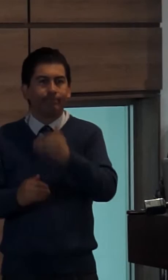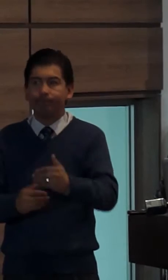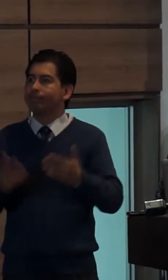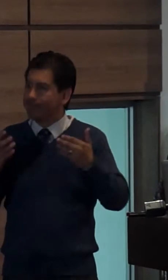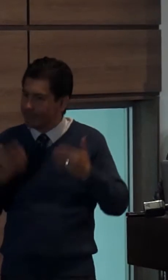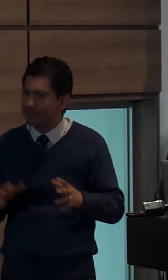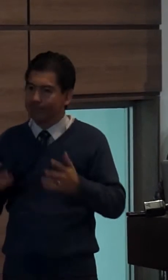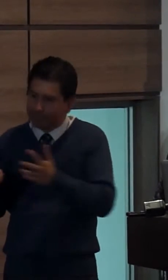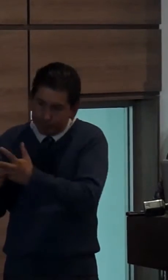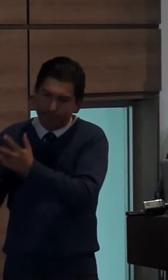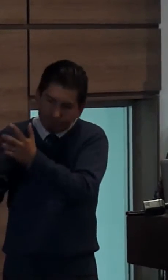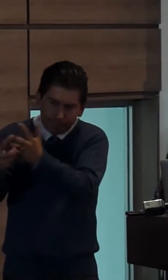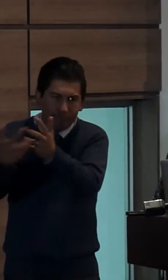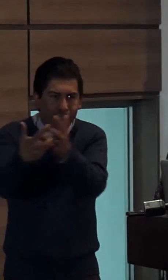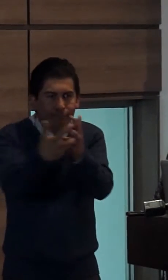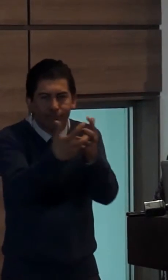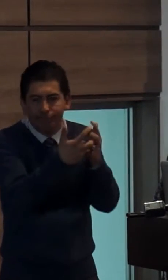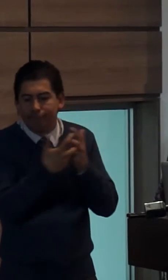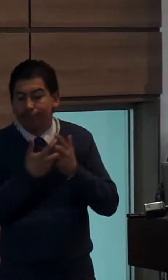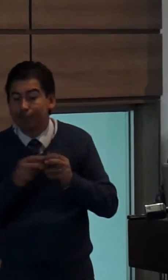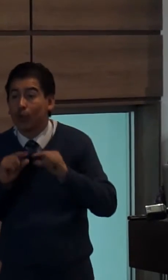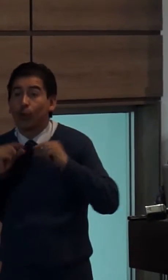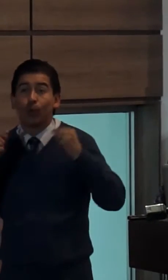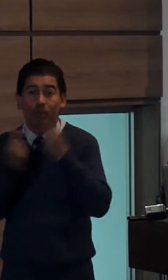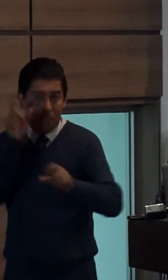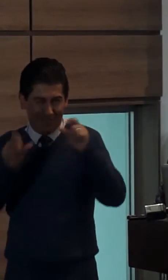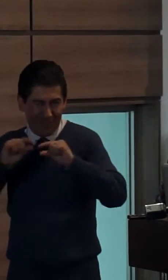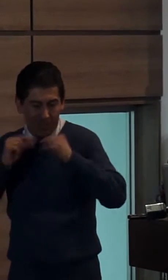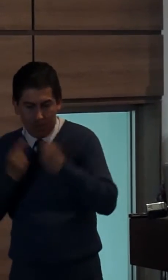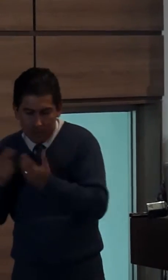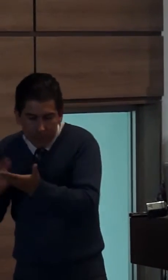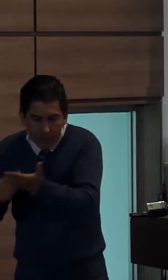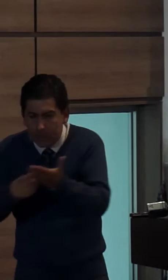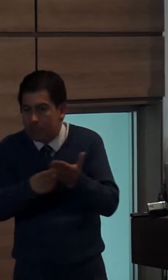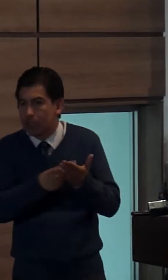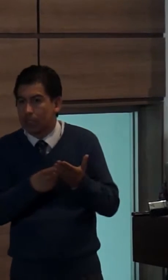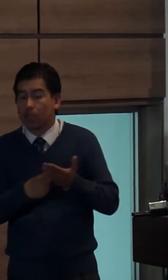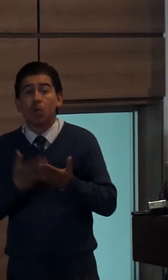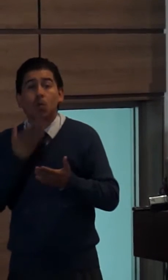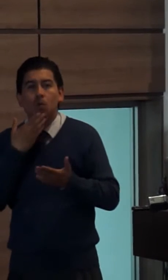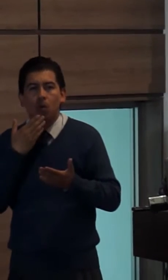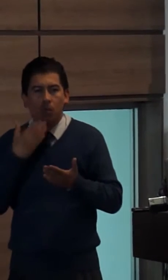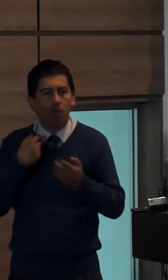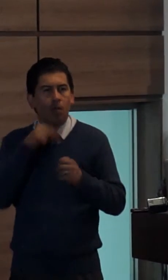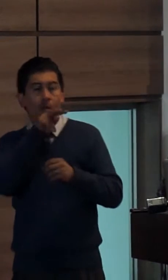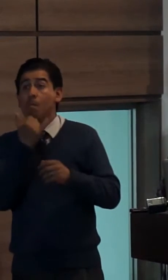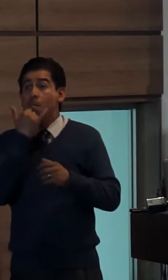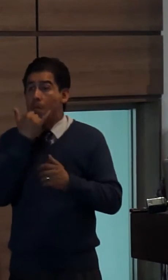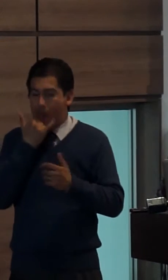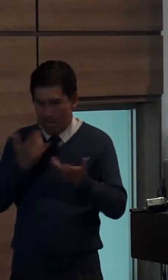últimos meses en la construcción de un laboratorio de comunicación y derechos humanos que lo que busca es aportar al diálogo